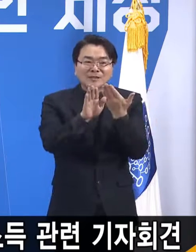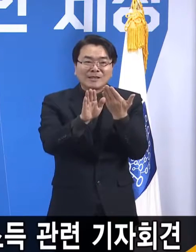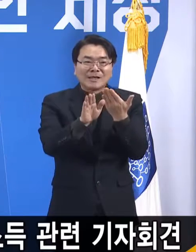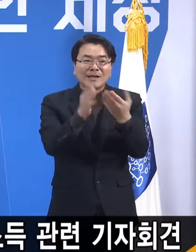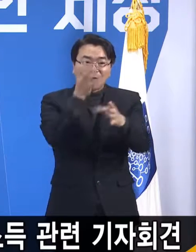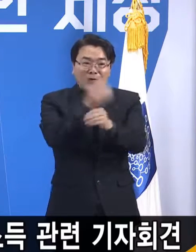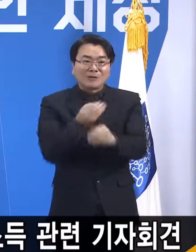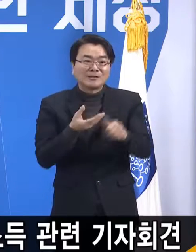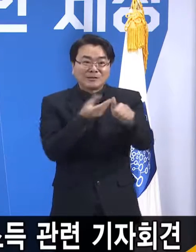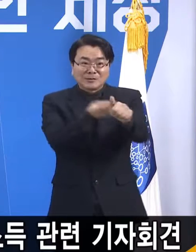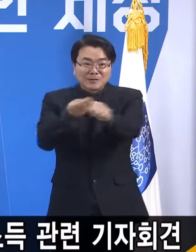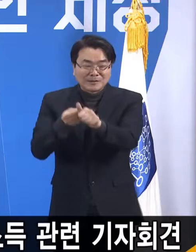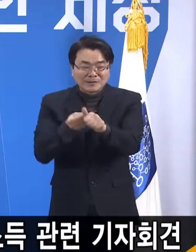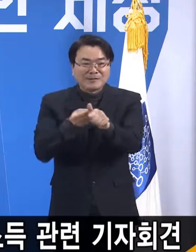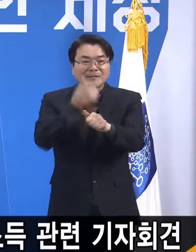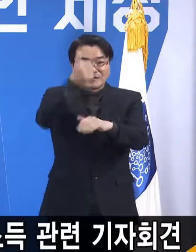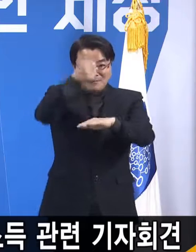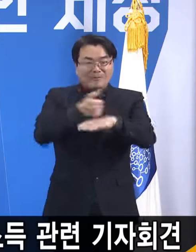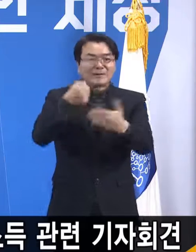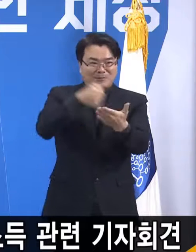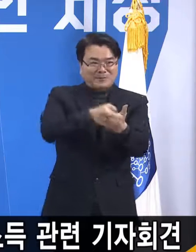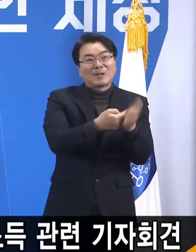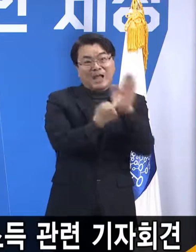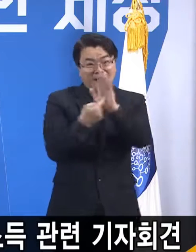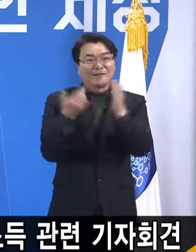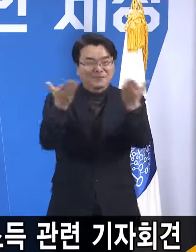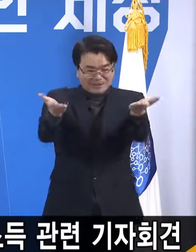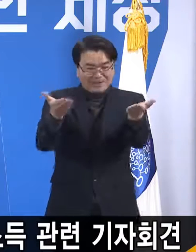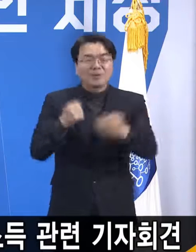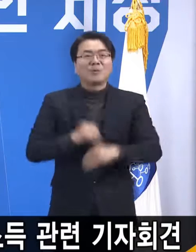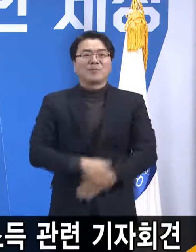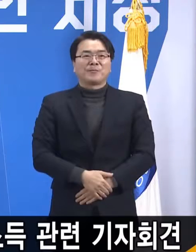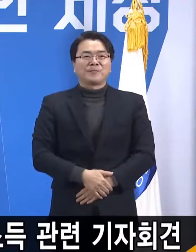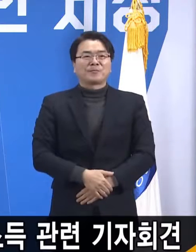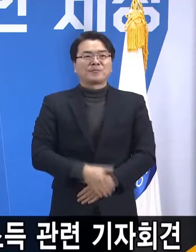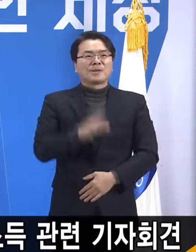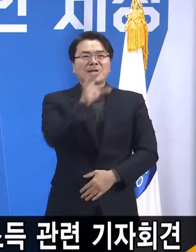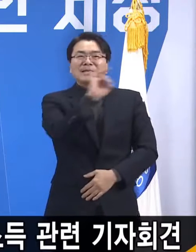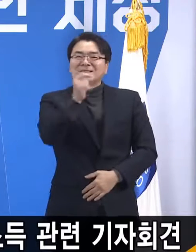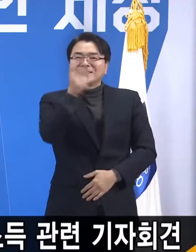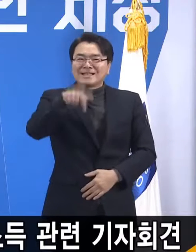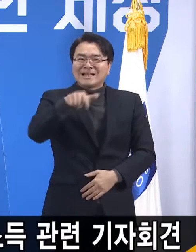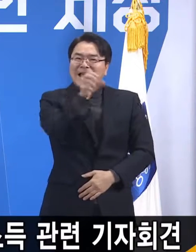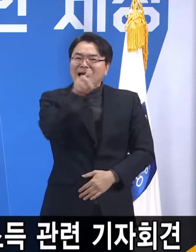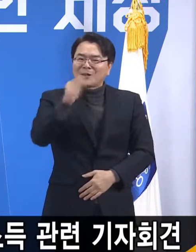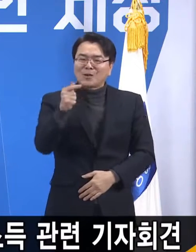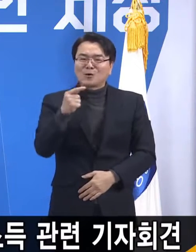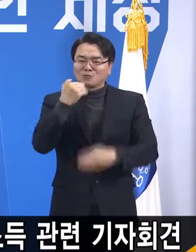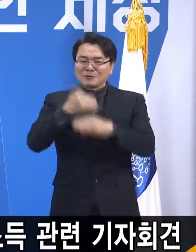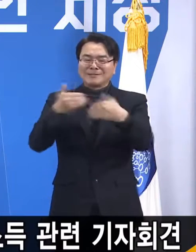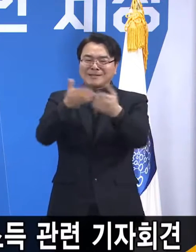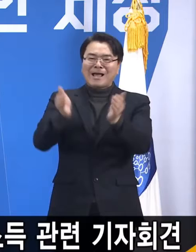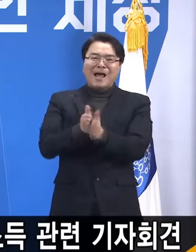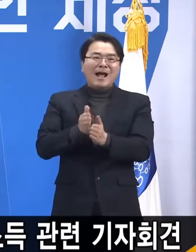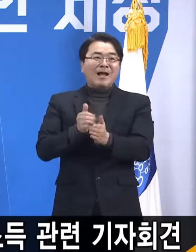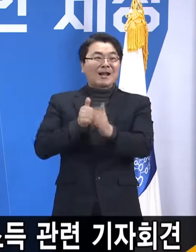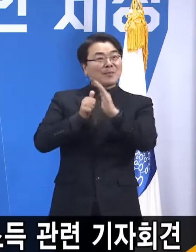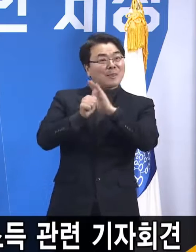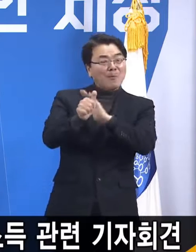정하고 지급하겠다는 말씀을 다시 한번 드립니다. 이낙연 지금 당대표님의